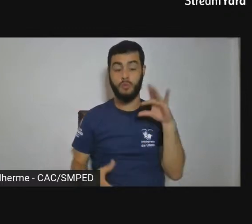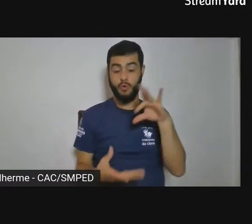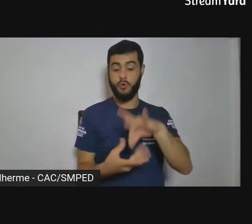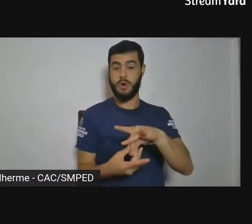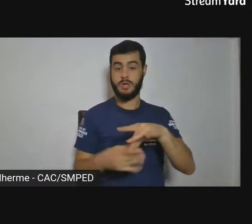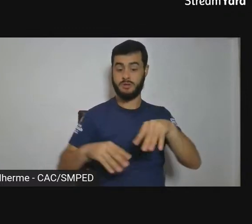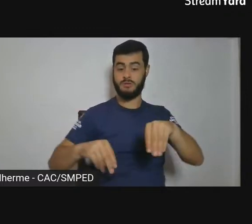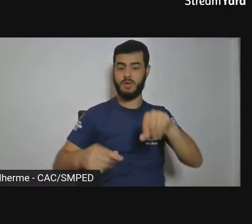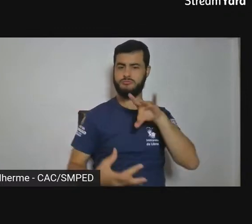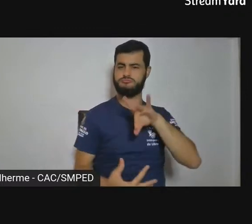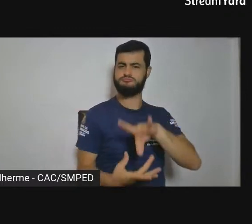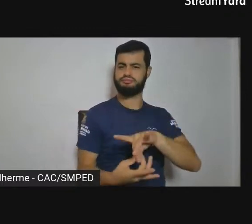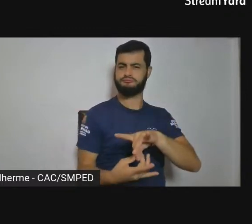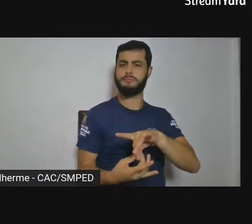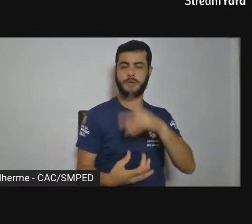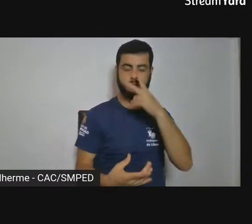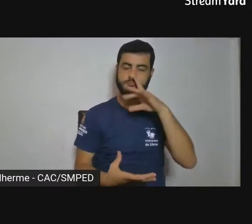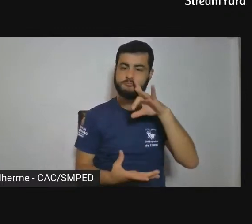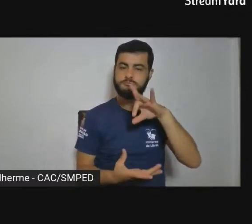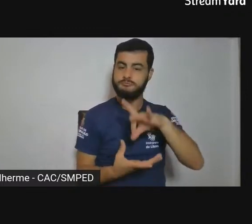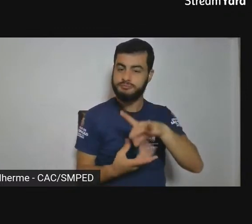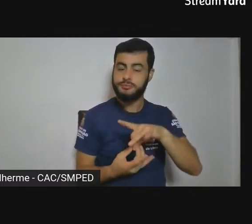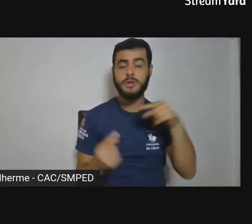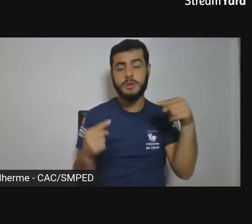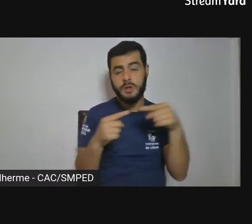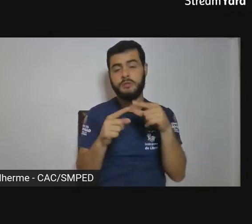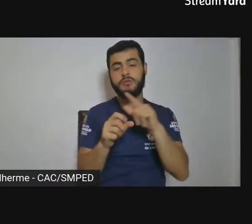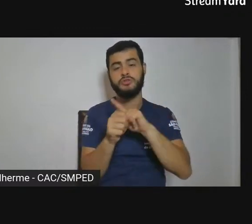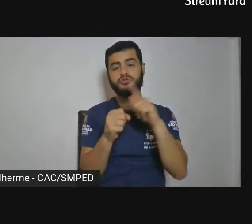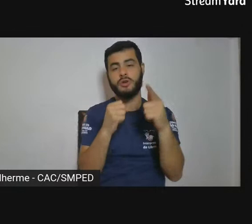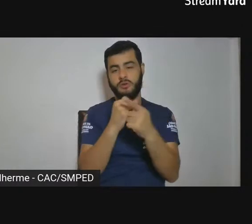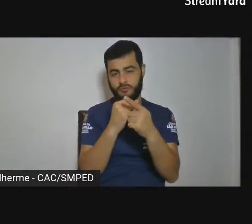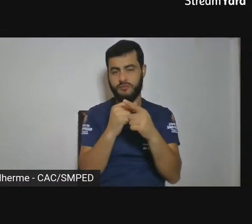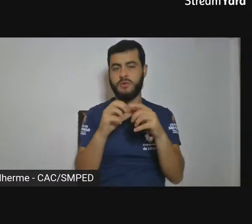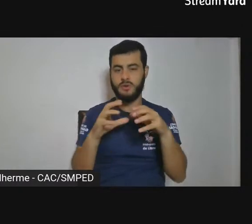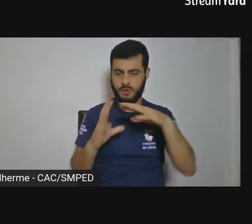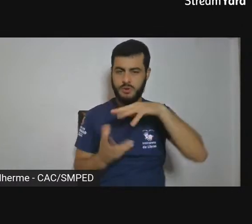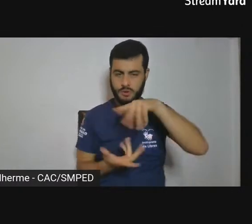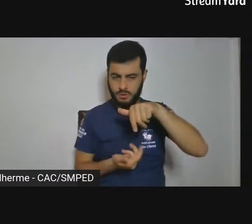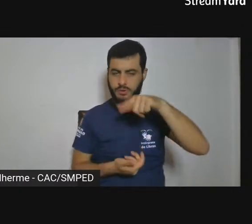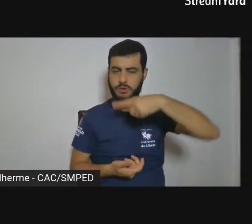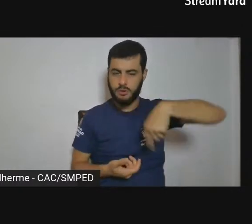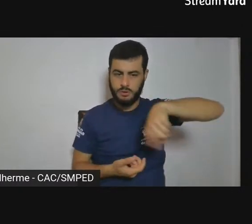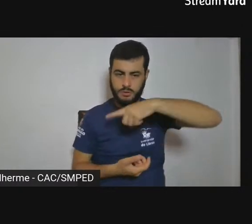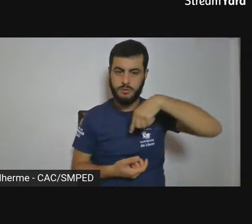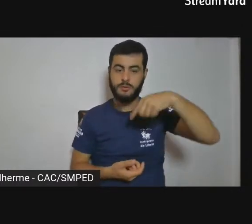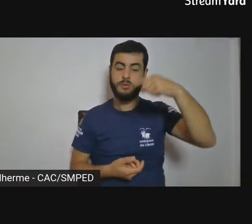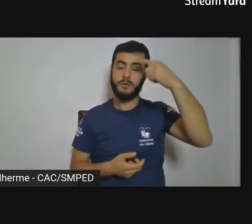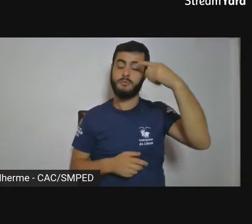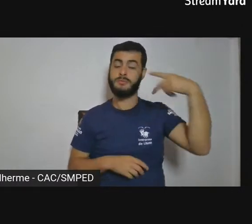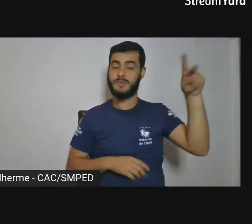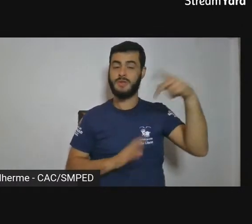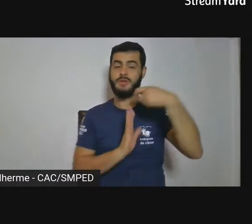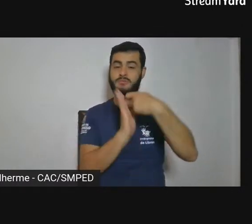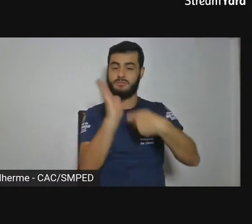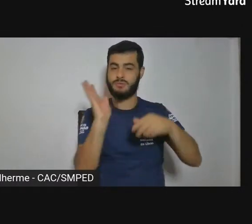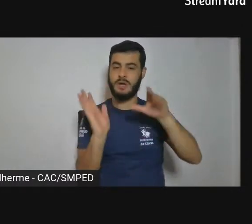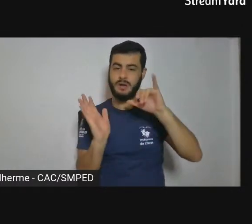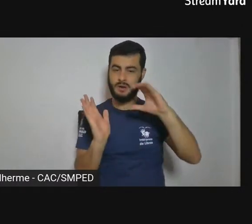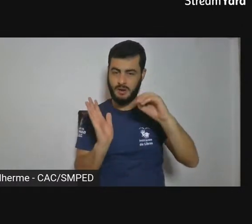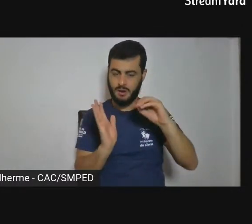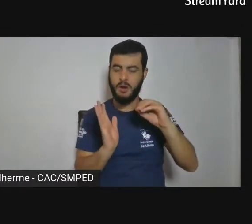conexão também com a geografia. Quer dizer, na fotografia de Caio Resiguit, eu vejo que há uma razão